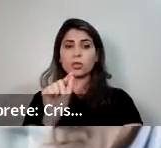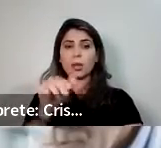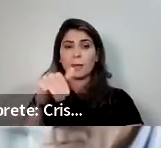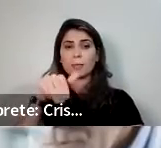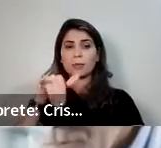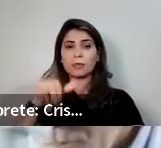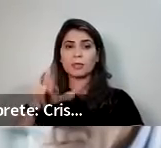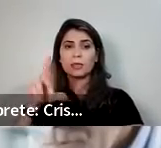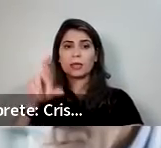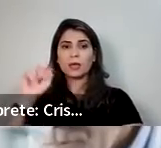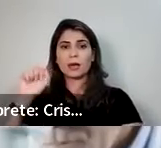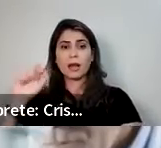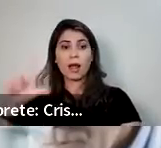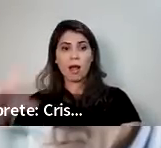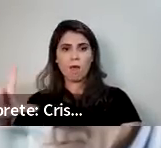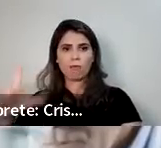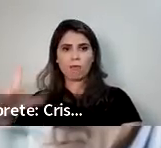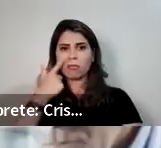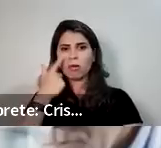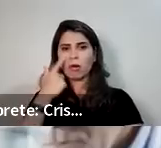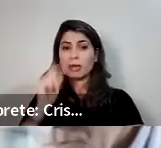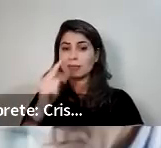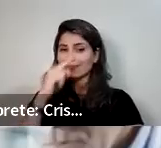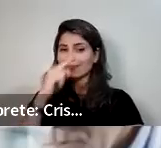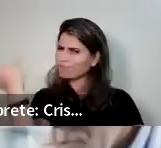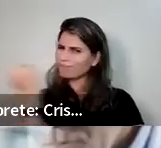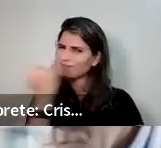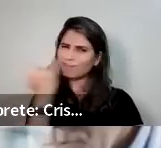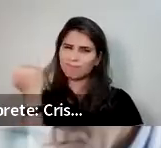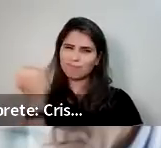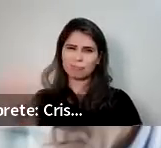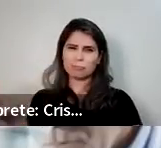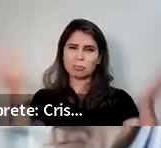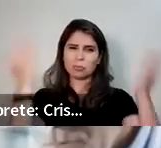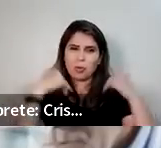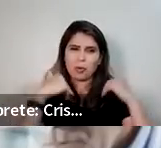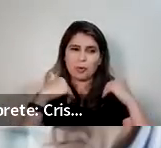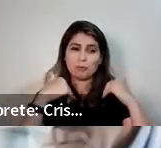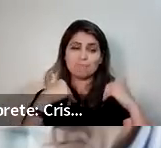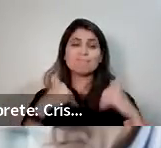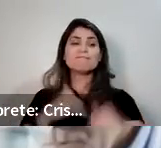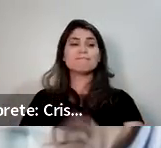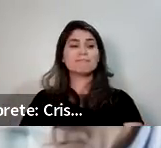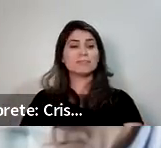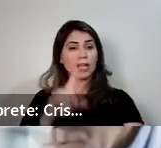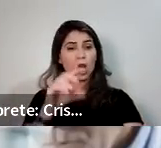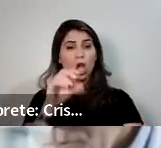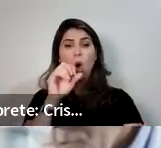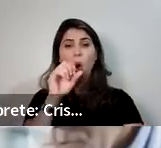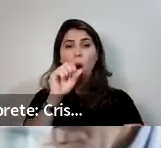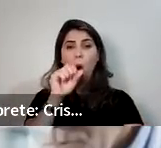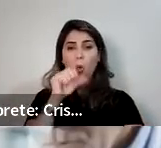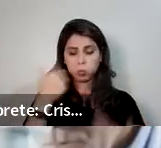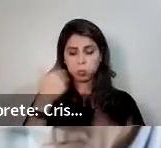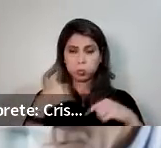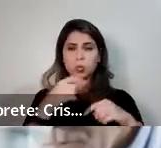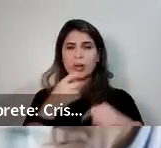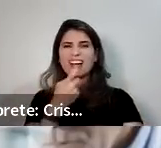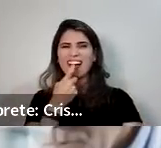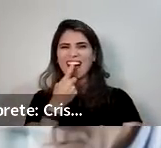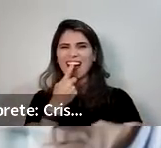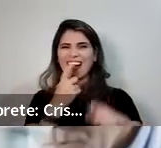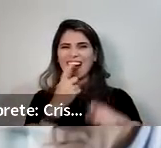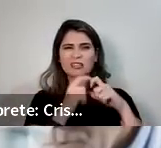absorvido pelo seu organismo. E olha só como é importante para os ossos. Por quê? Ele atua na